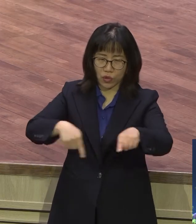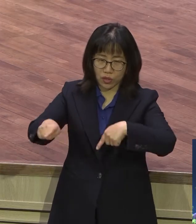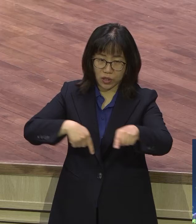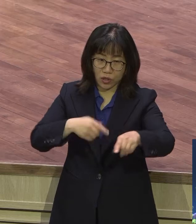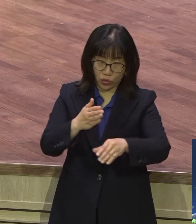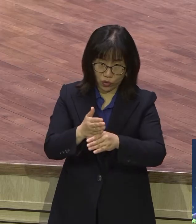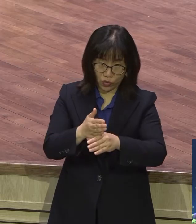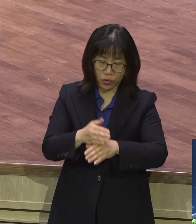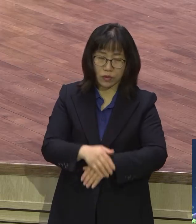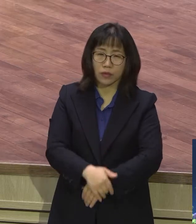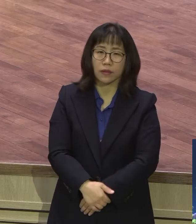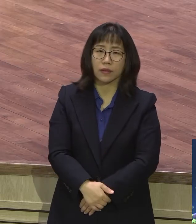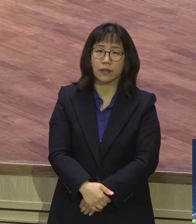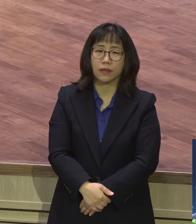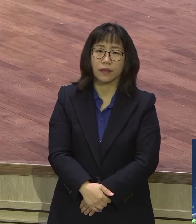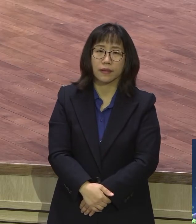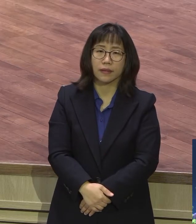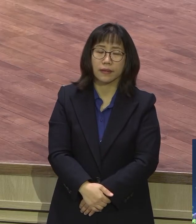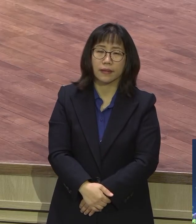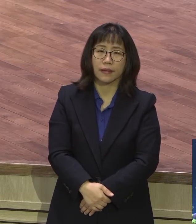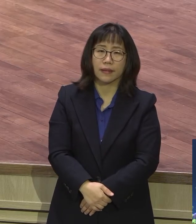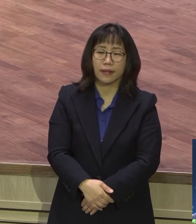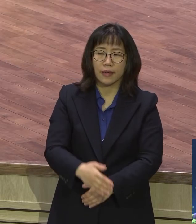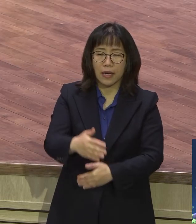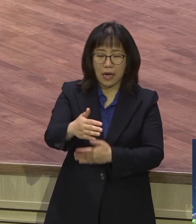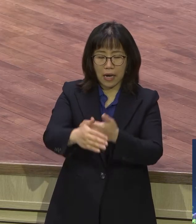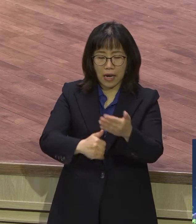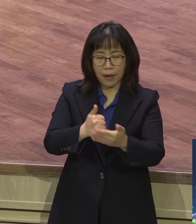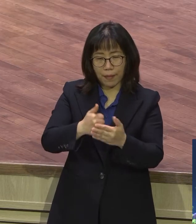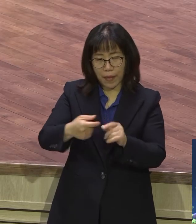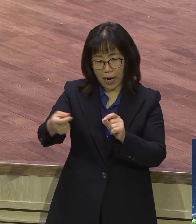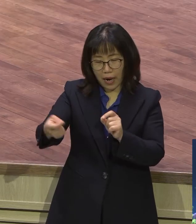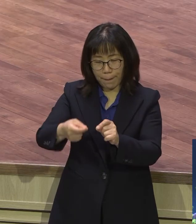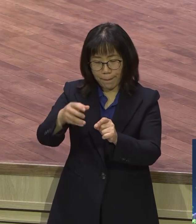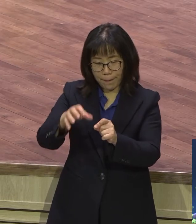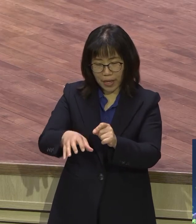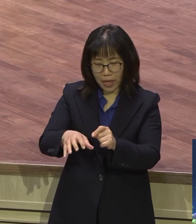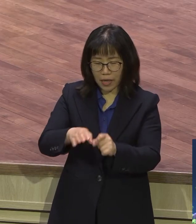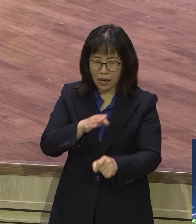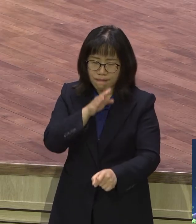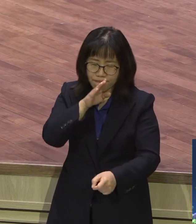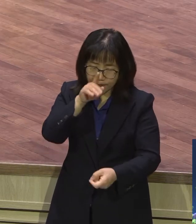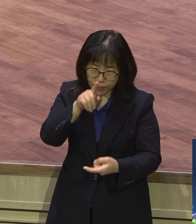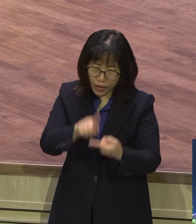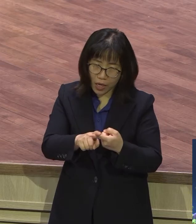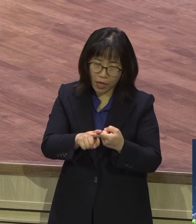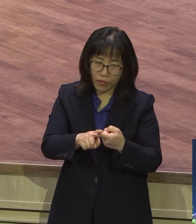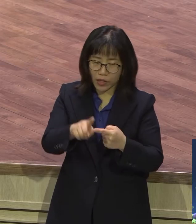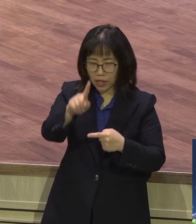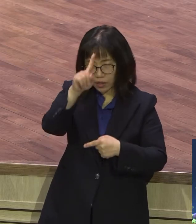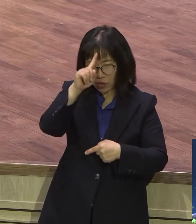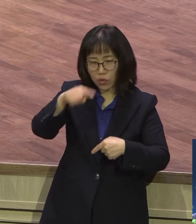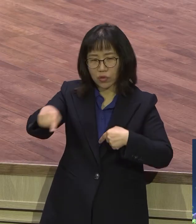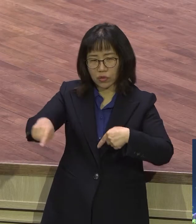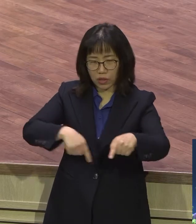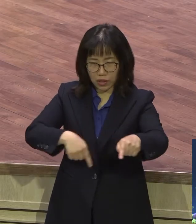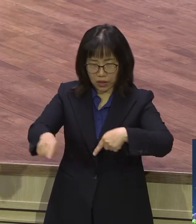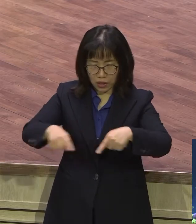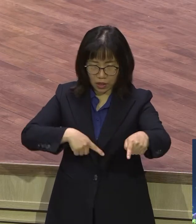하나님 앞에 하나님 앞에서 합당한 정치 국가의 미래 발전을 위한 정치를 하도록